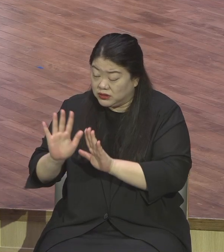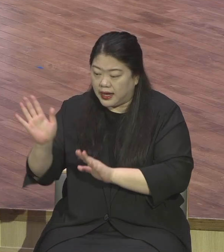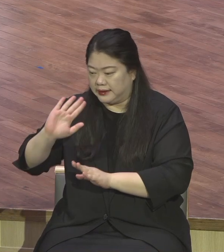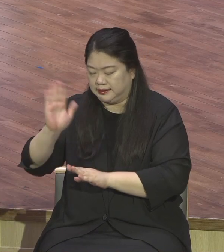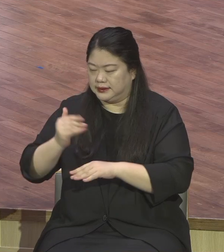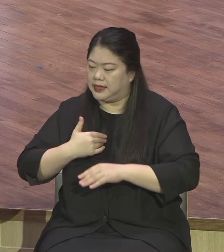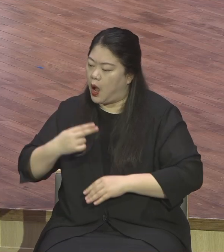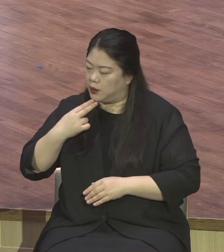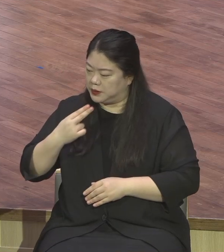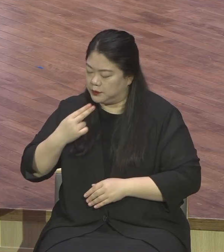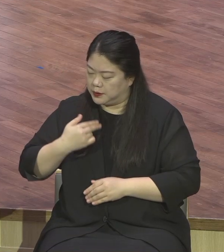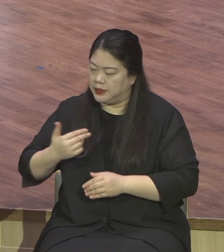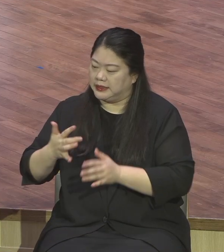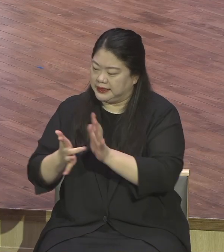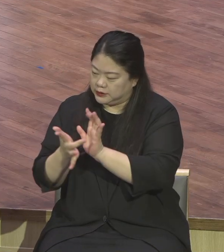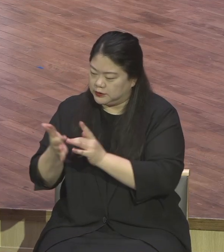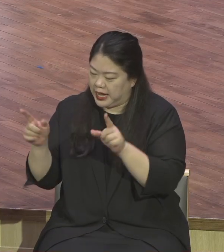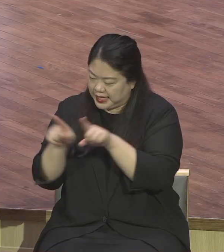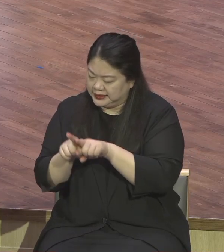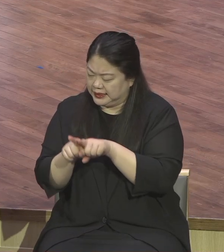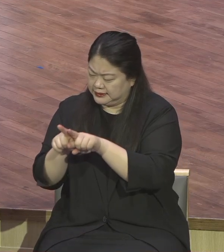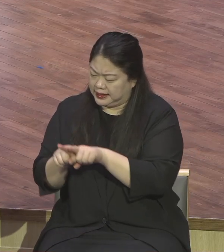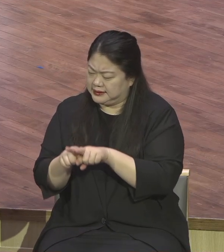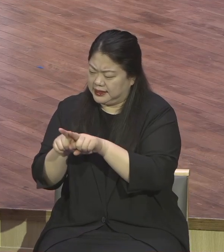나라고 하는 단어입니다. 내가